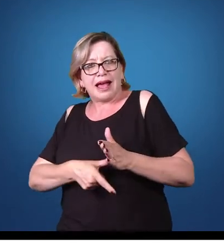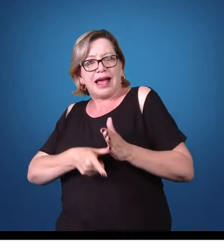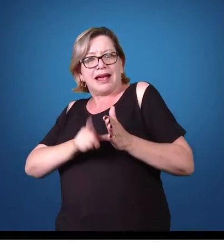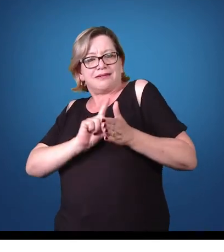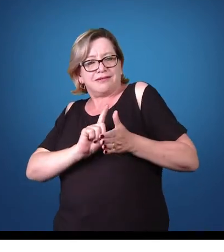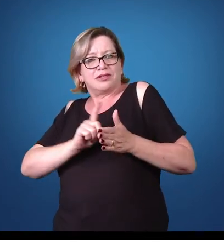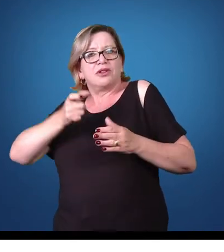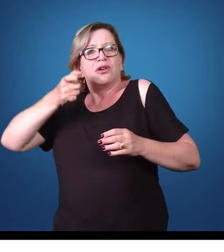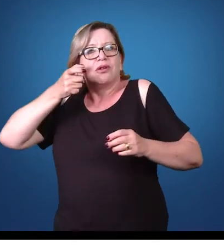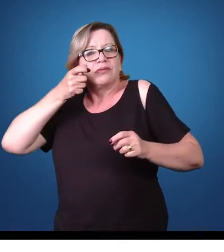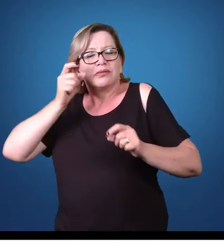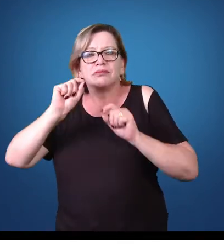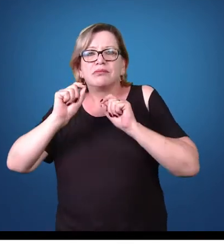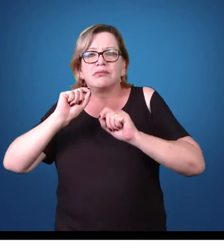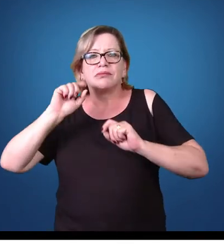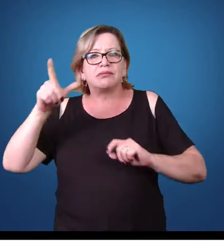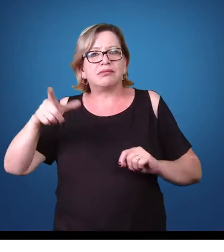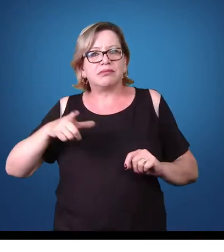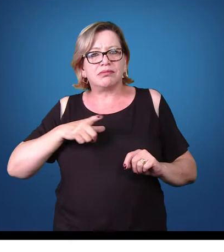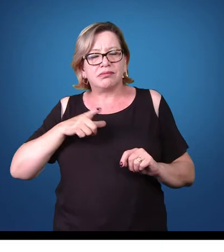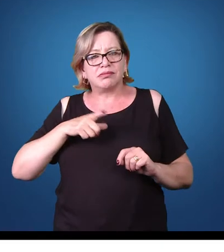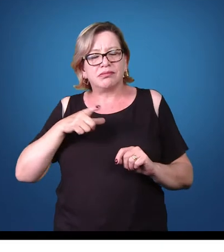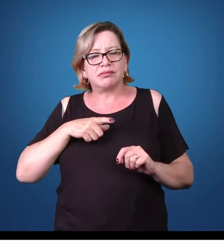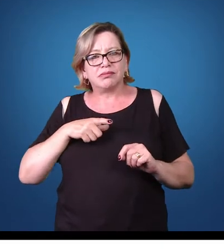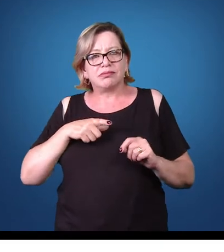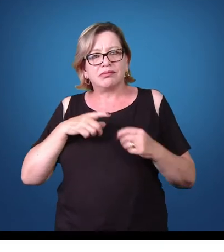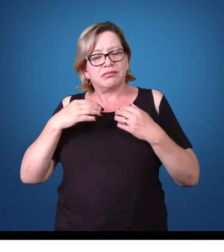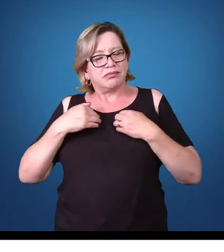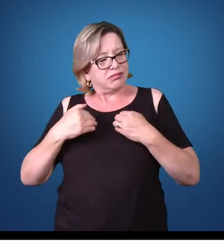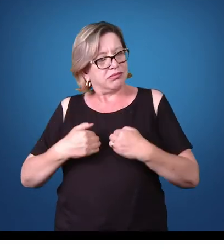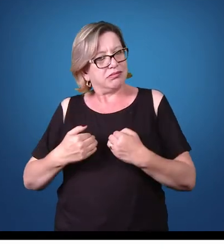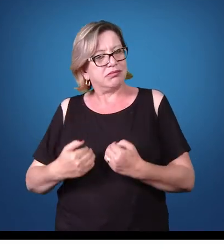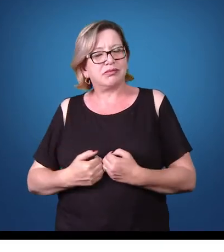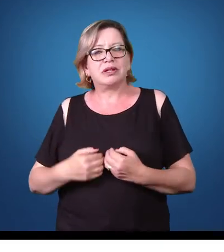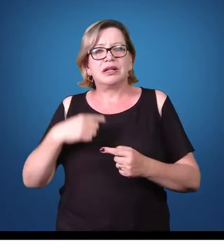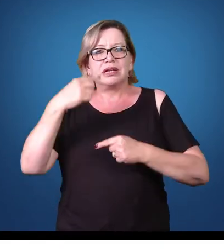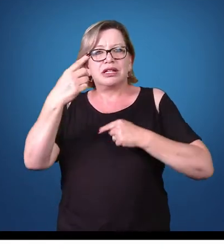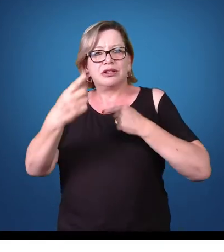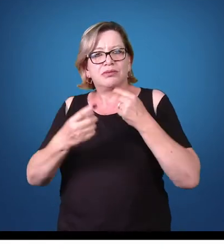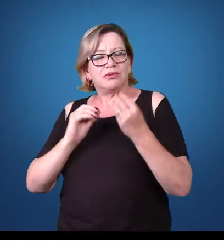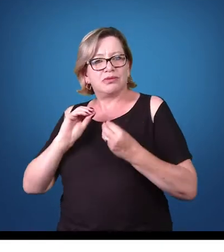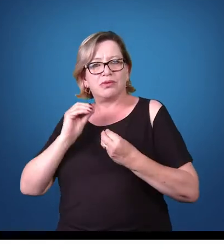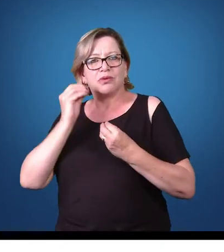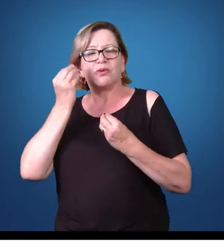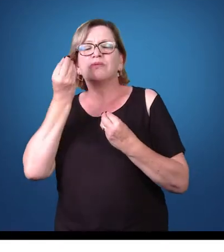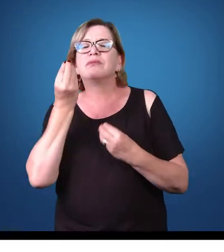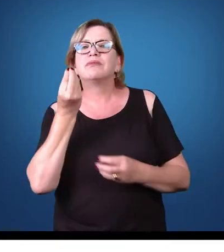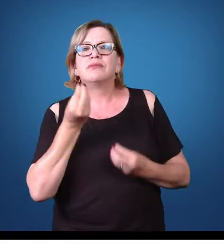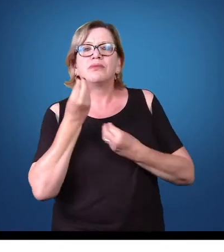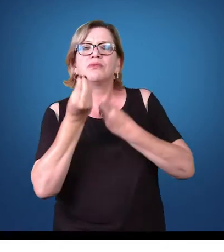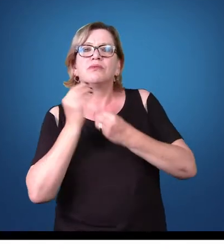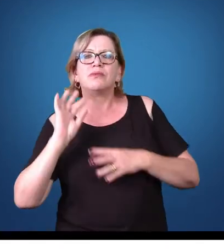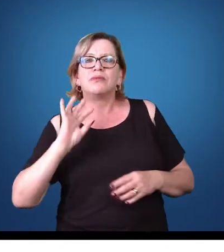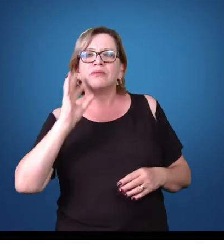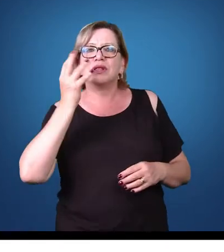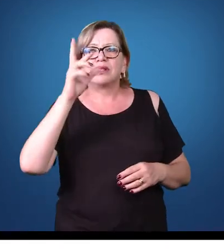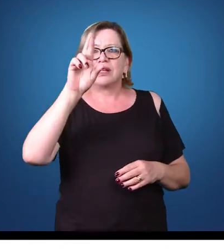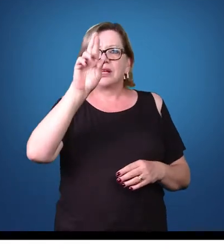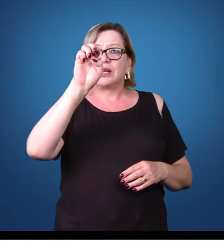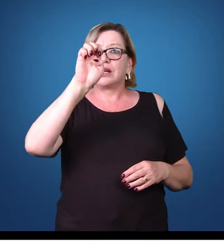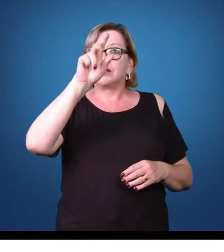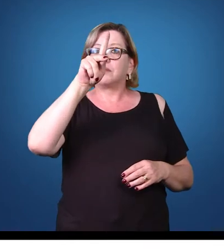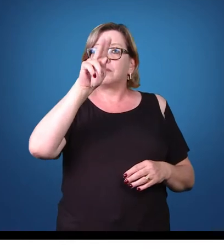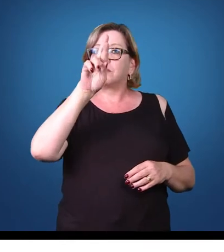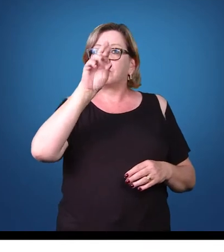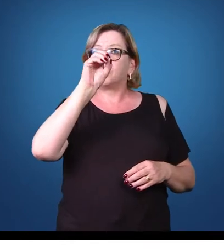aspectos morfológicos desses organismos e, depois, aspectos reprodutivos. E, assim, entender como